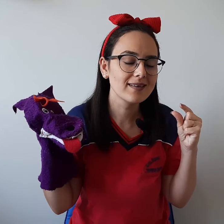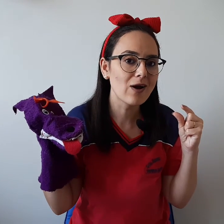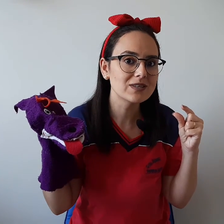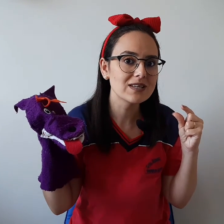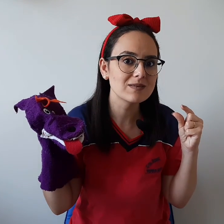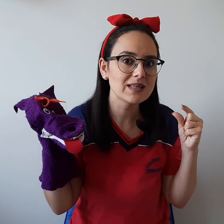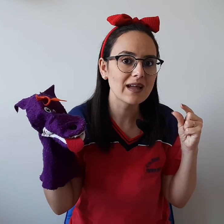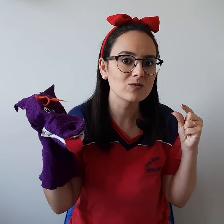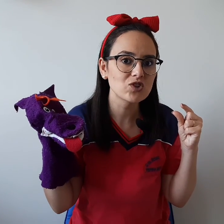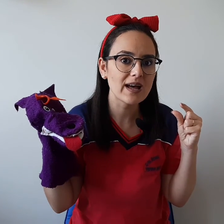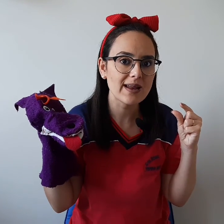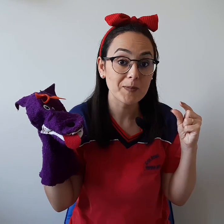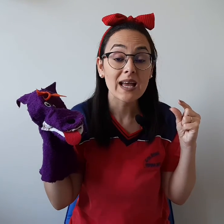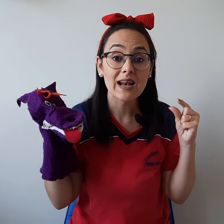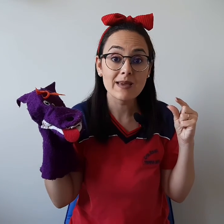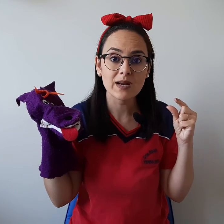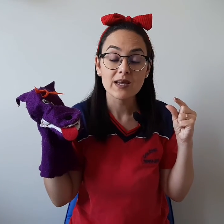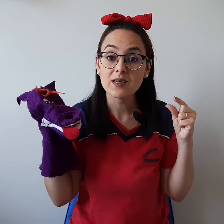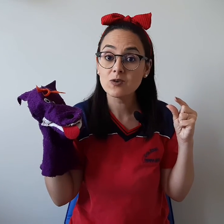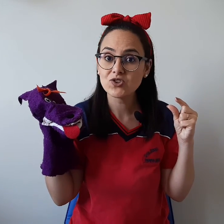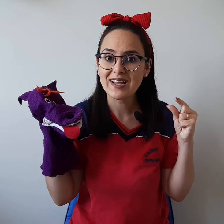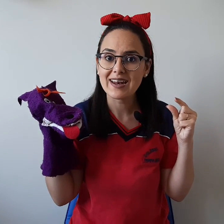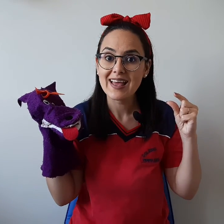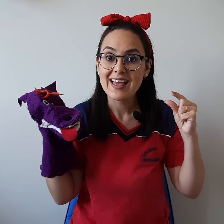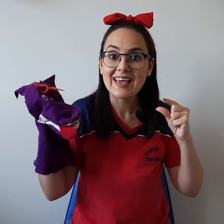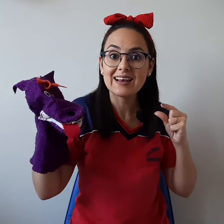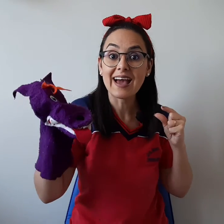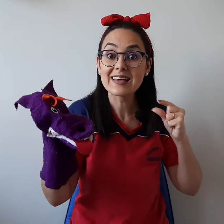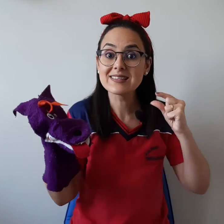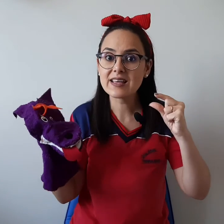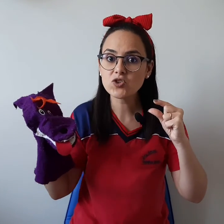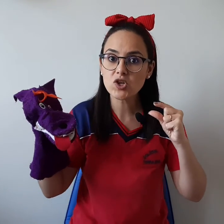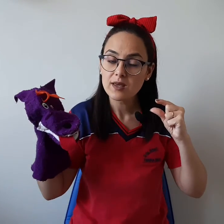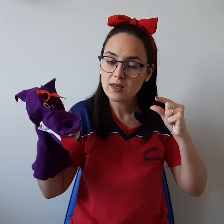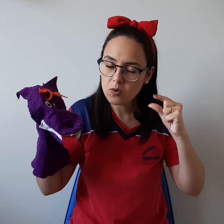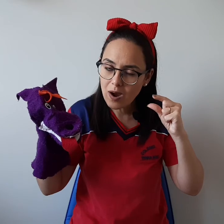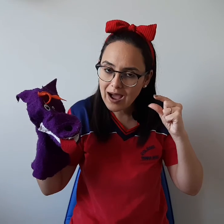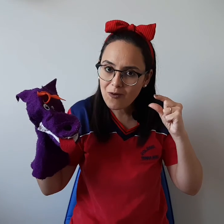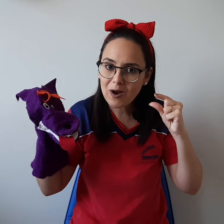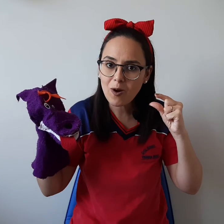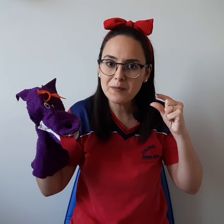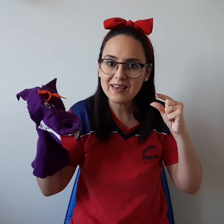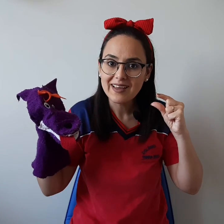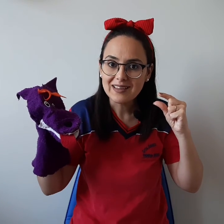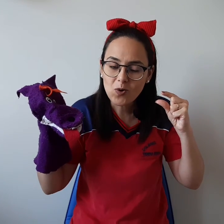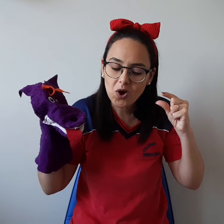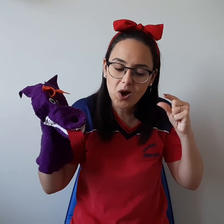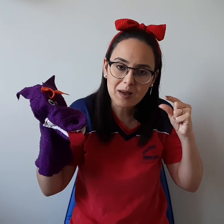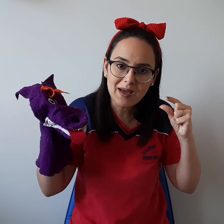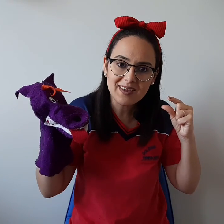Que tal vocês imitarem um jacaré? Lembra que o jacaré Ele rasteja igual a cobrinha Então, coloca